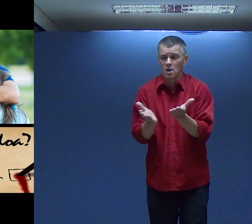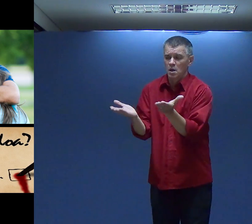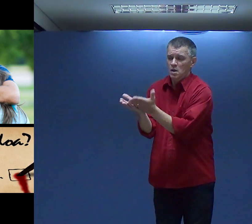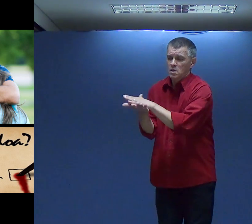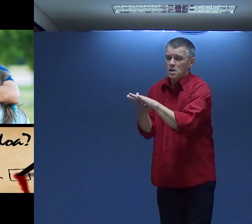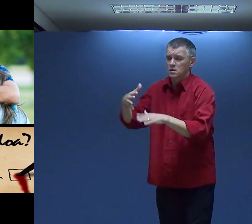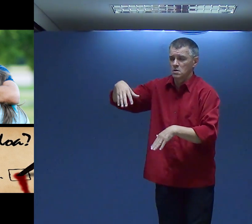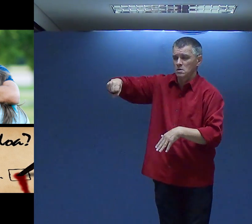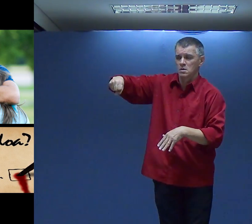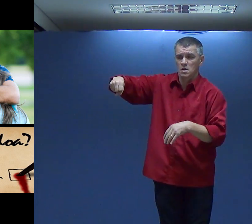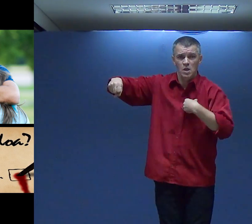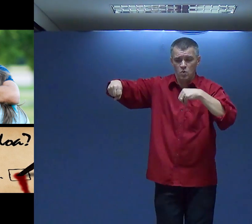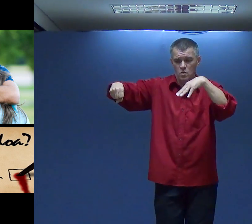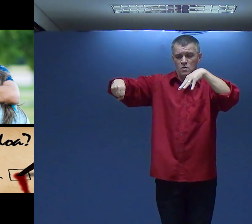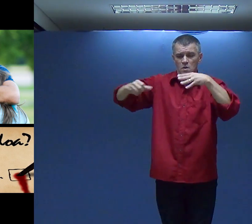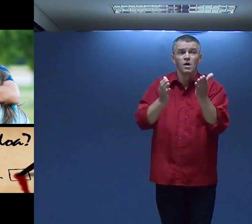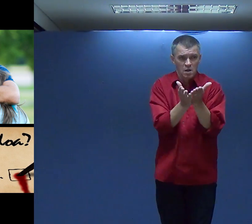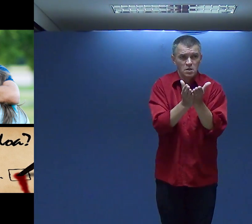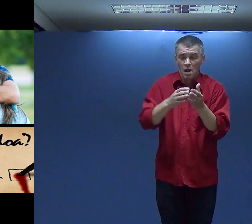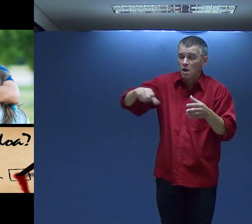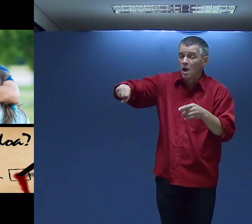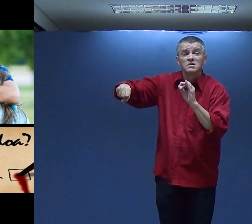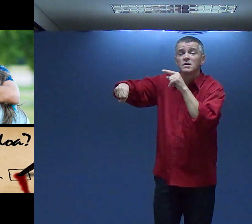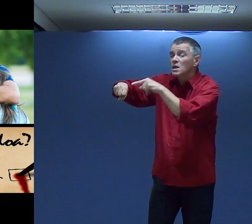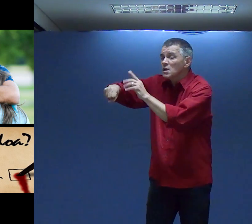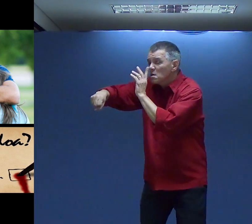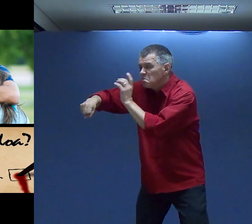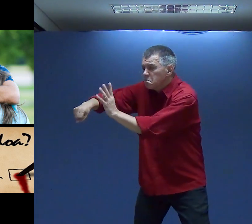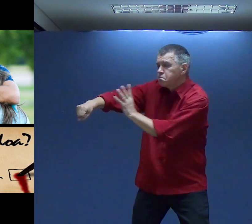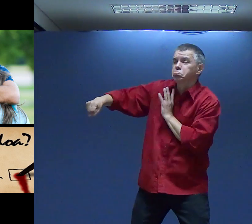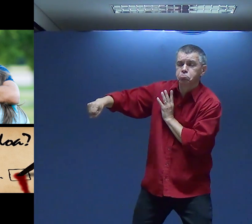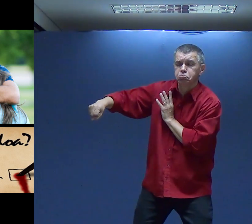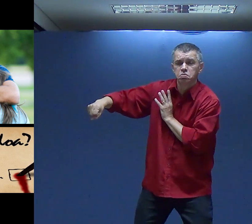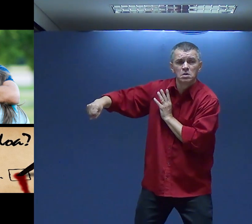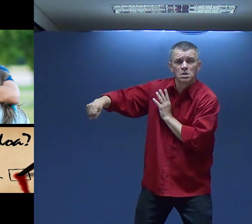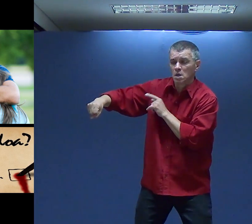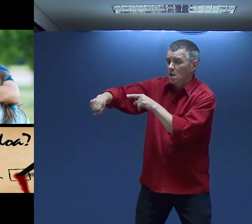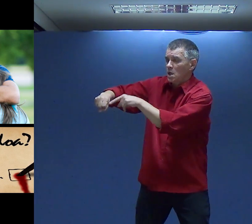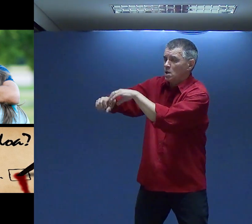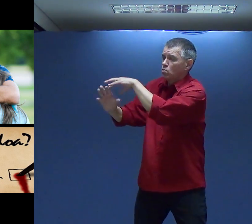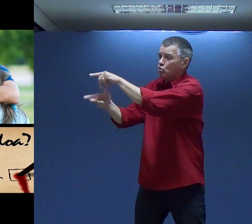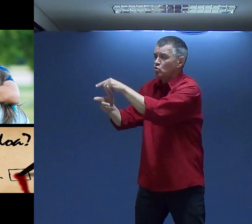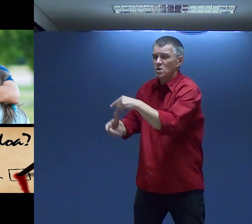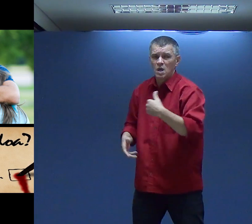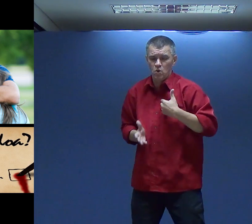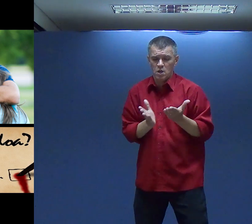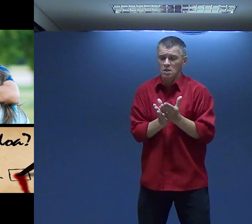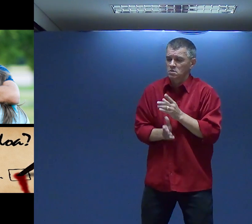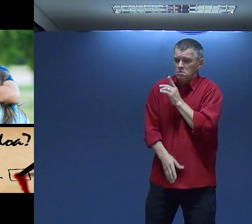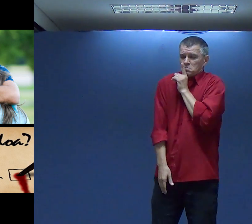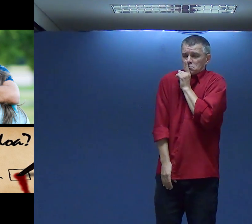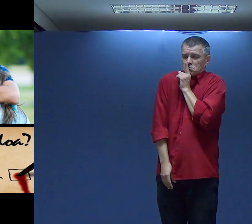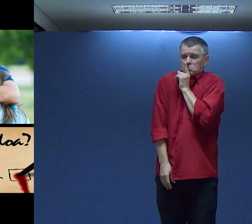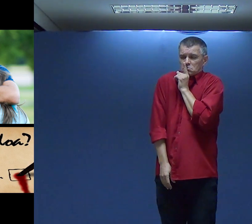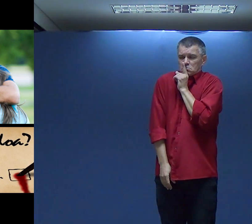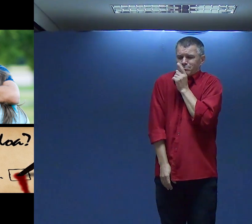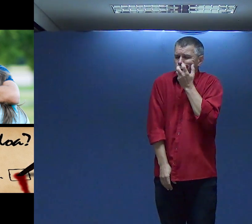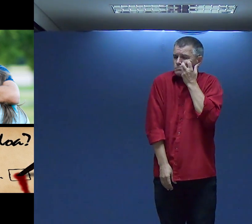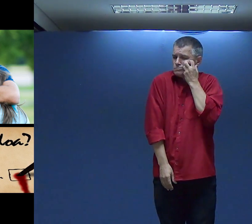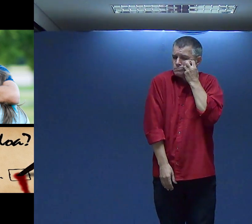perguntar Sabe aquele Aquele amigo Que falou Uma coisa Contra você Que